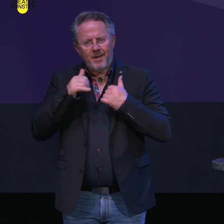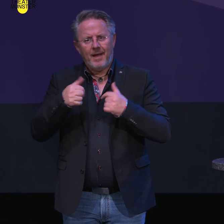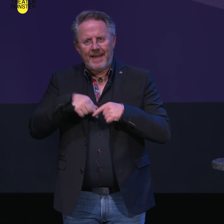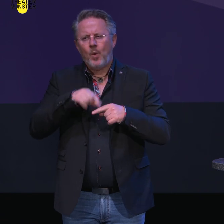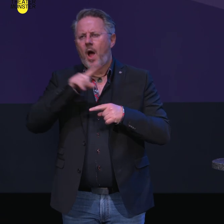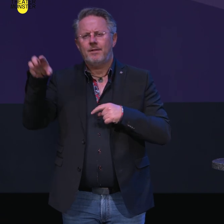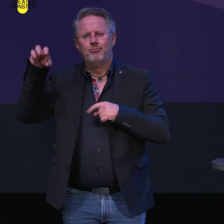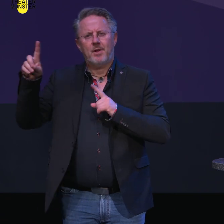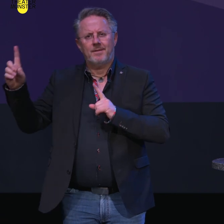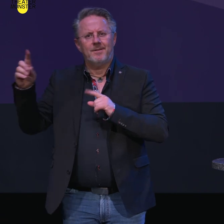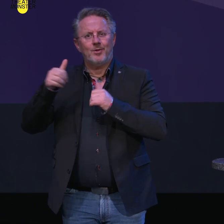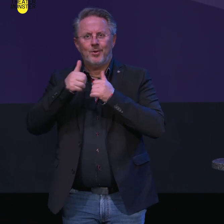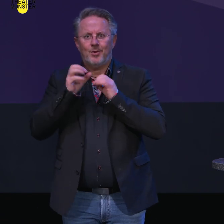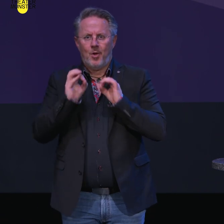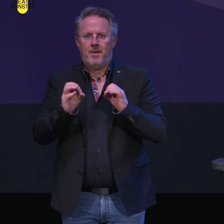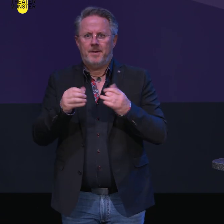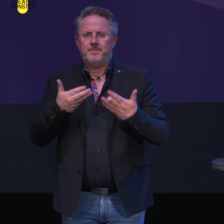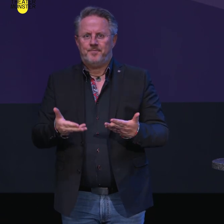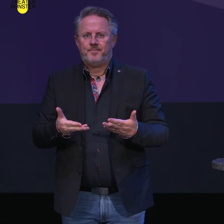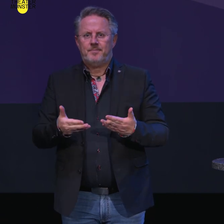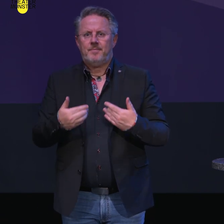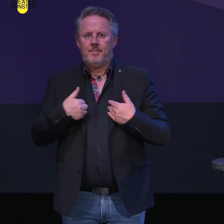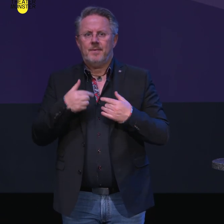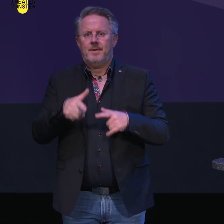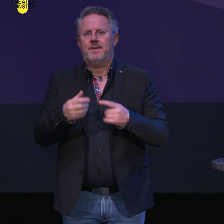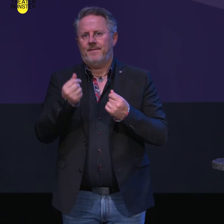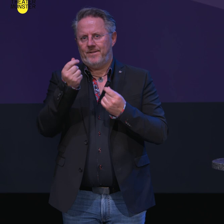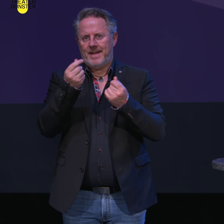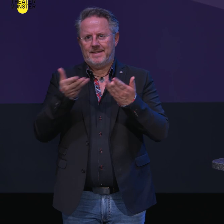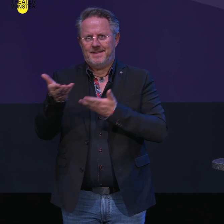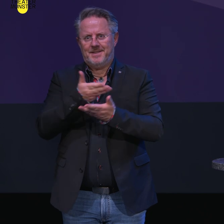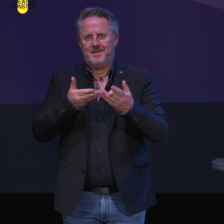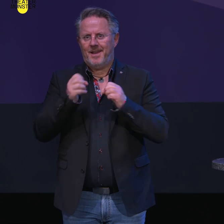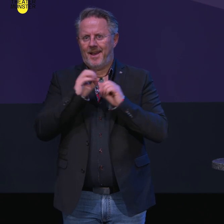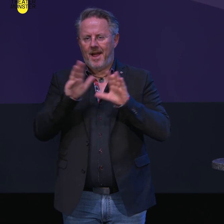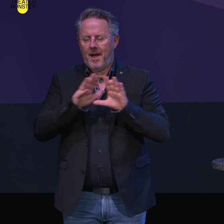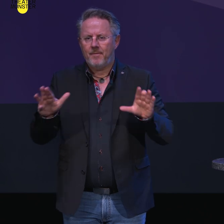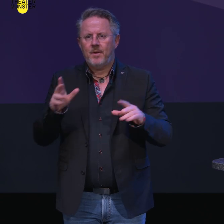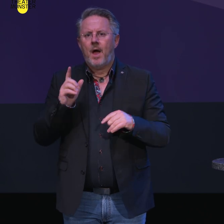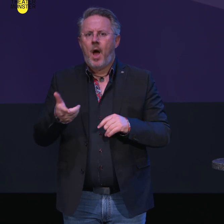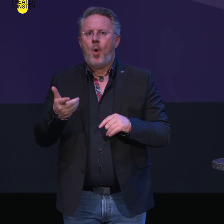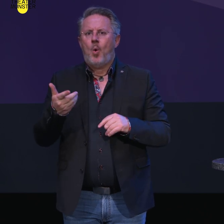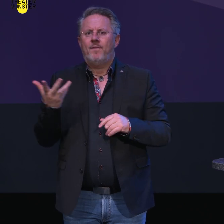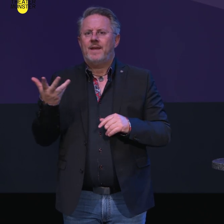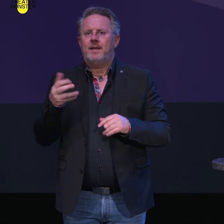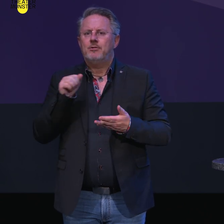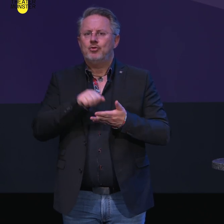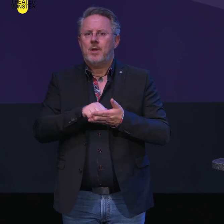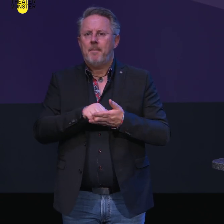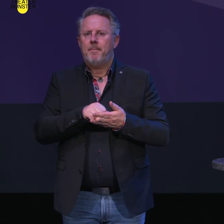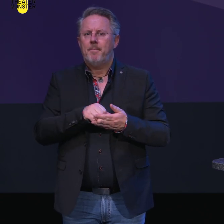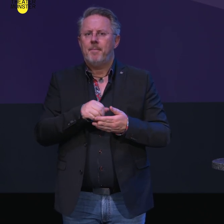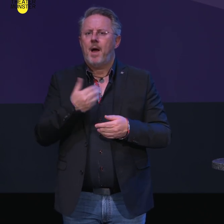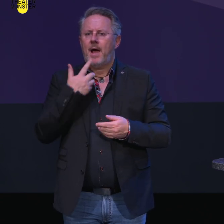Und ja, das also zu den, mehr oder weniger zu den Finanzen. Die Abonnenten werden wir zurückgewinnen,